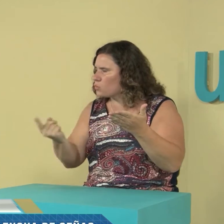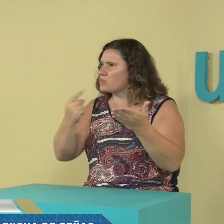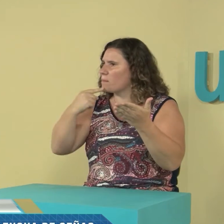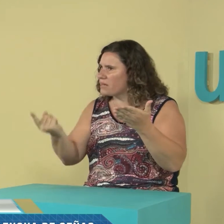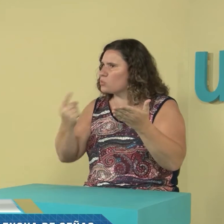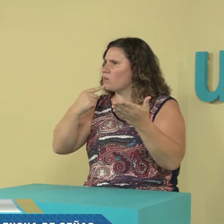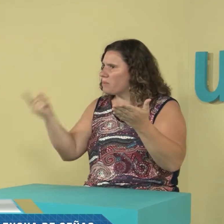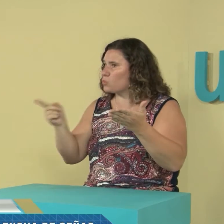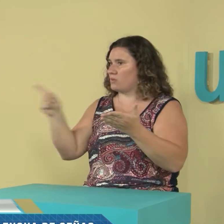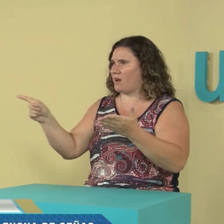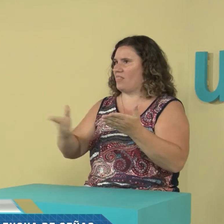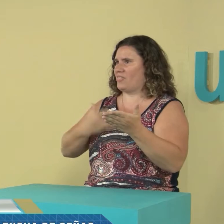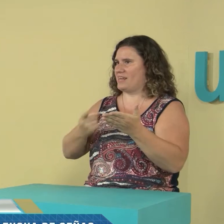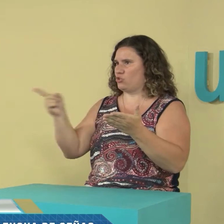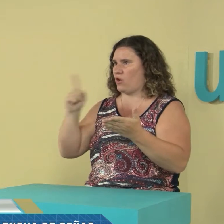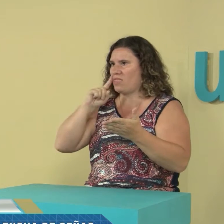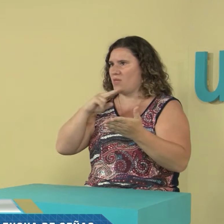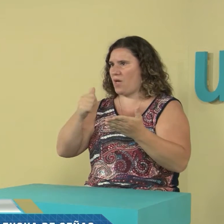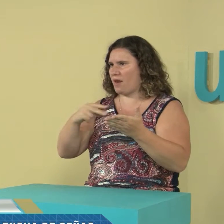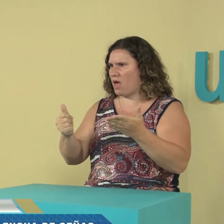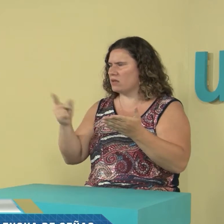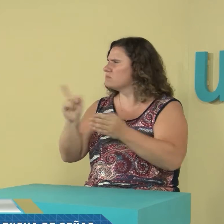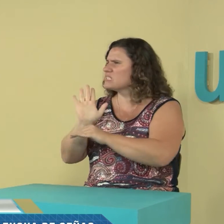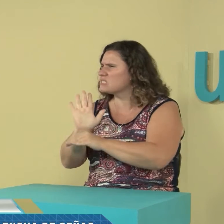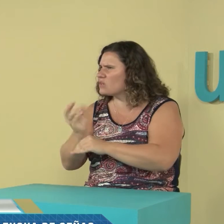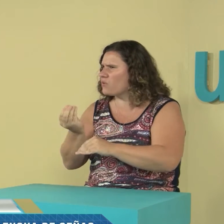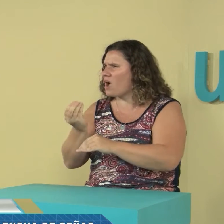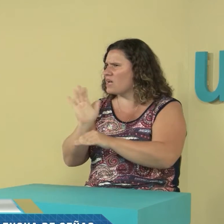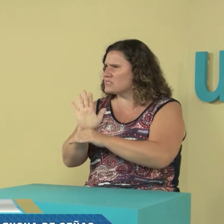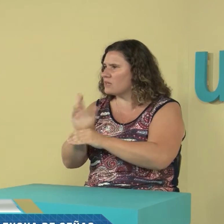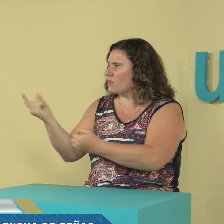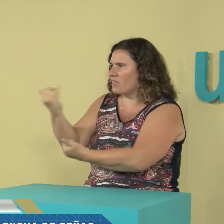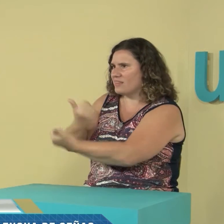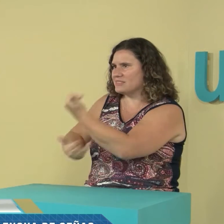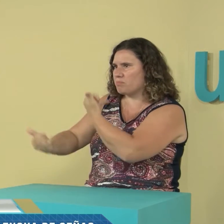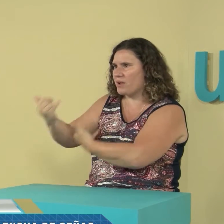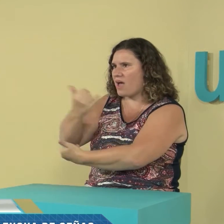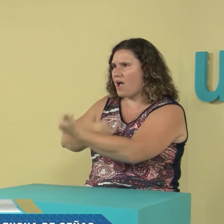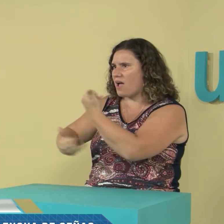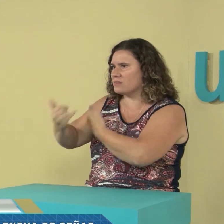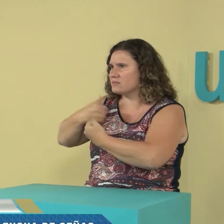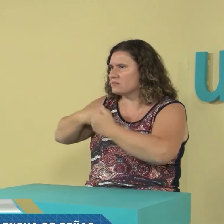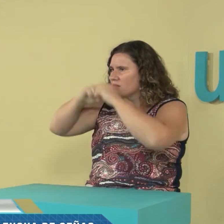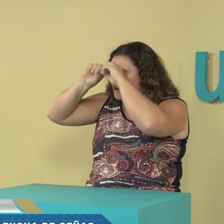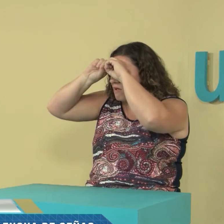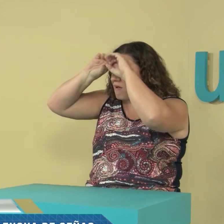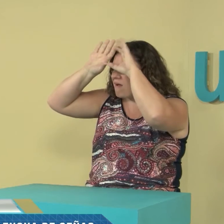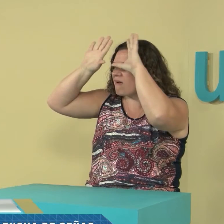muy profundas, y hay que preguntárselas a la directora, a Ivana en este caso, y que ella nos explique el significado de esa